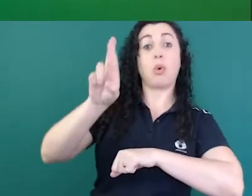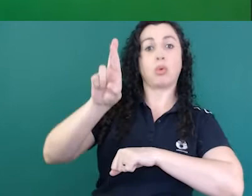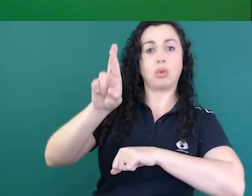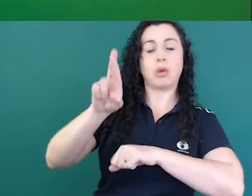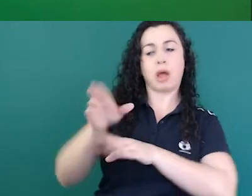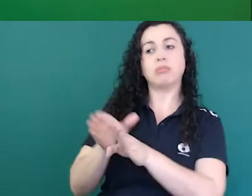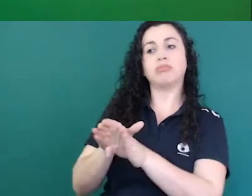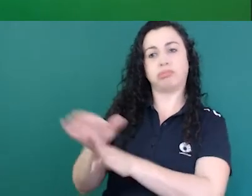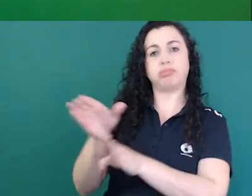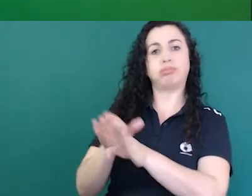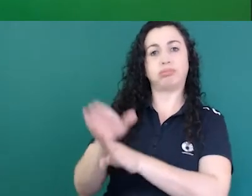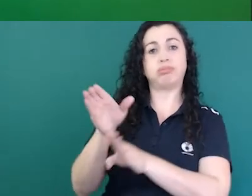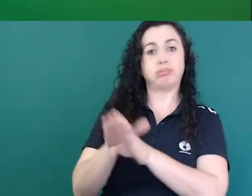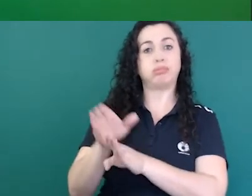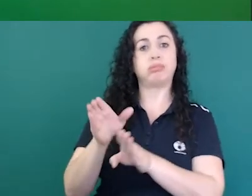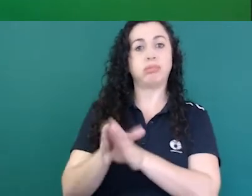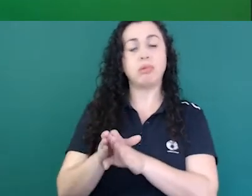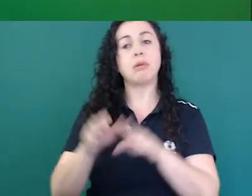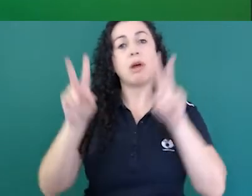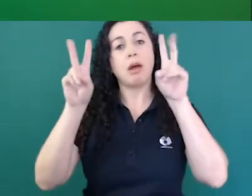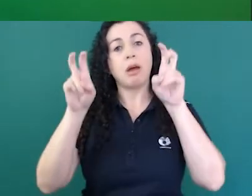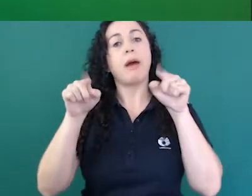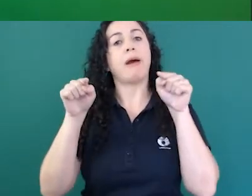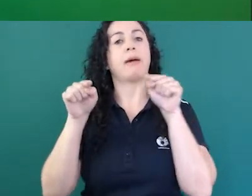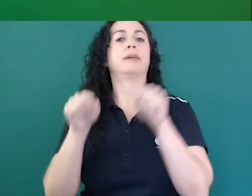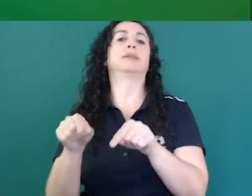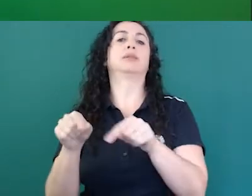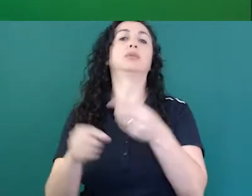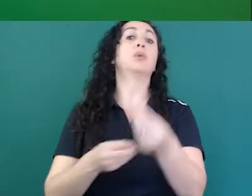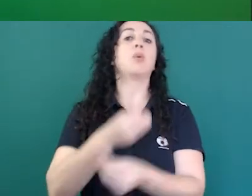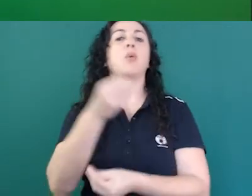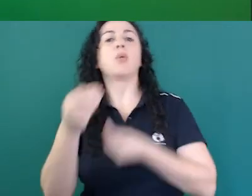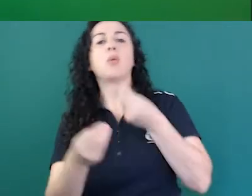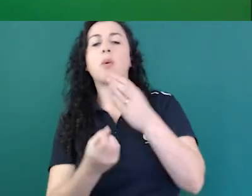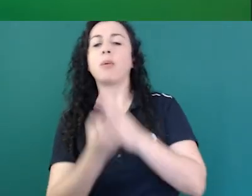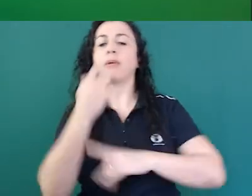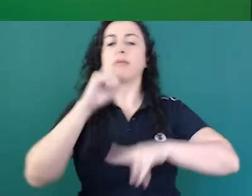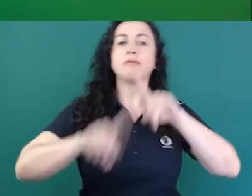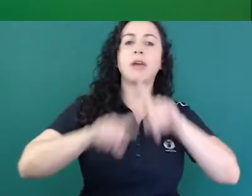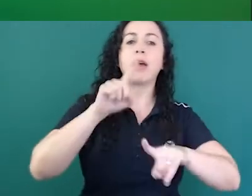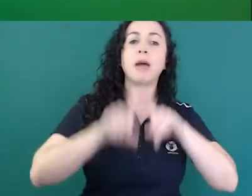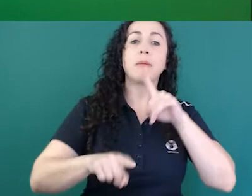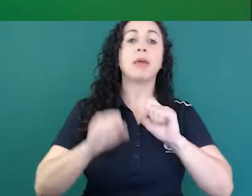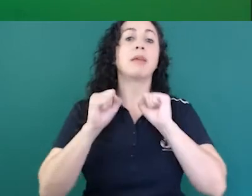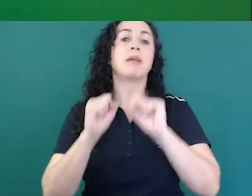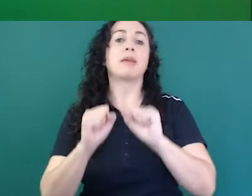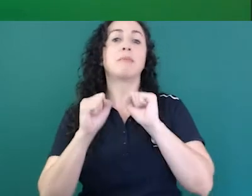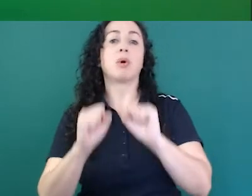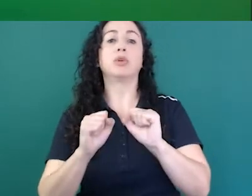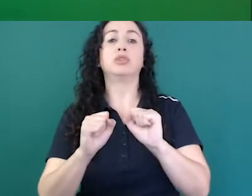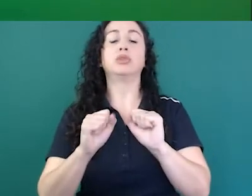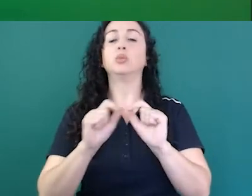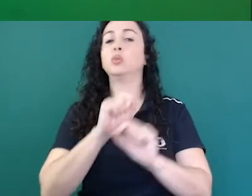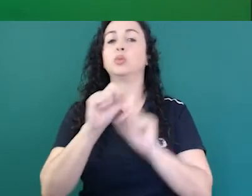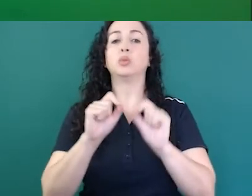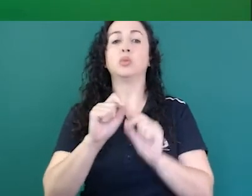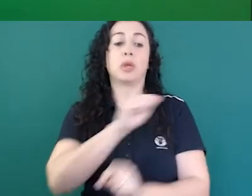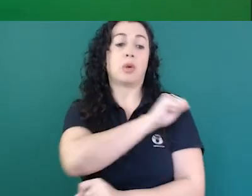em coorientação nessa linha, de pensar num mecanismo em que o surdo tivesse